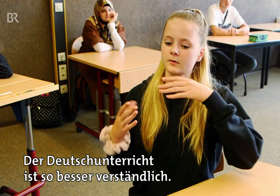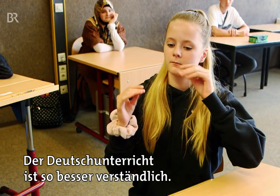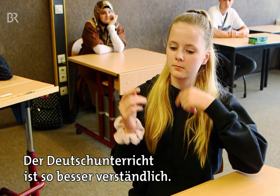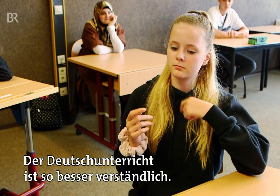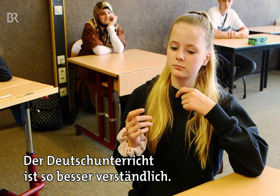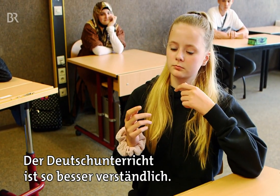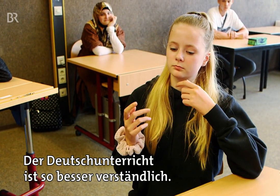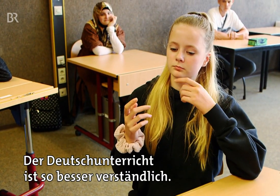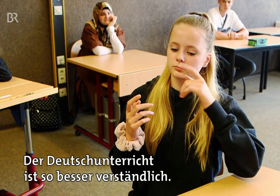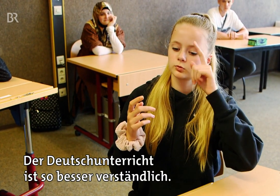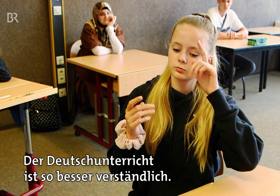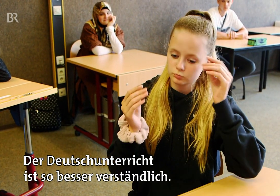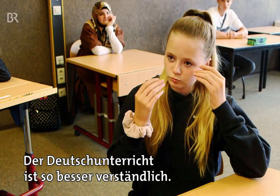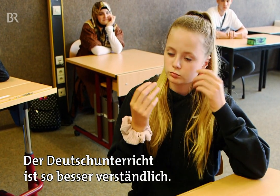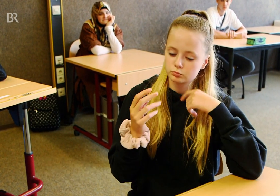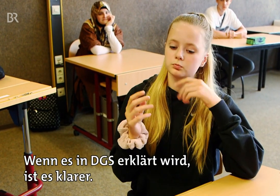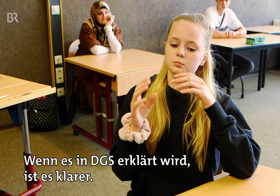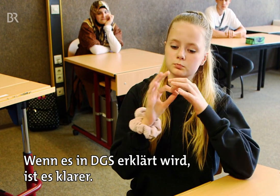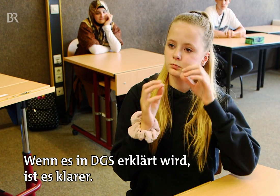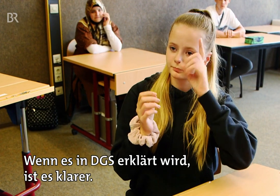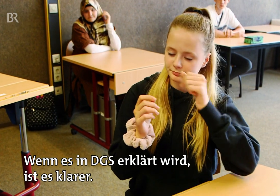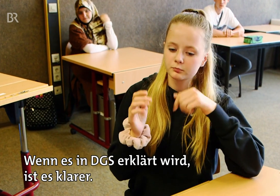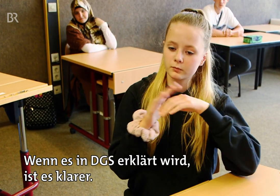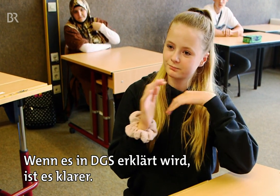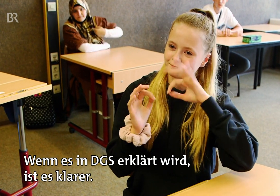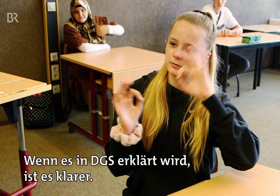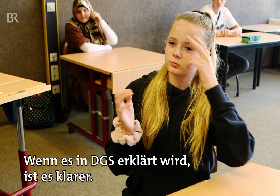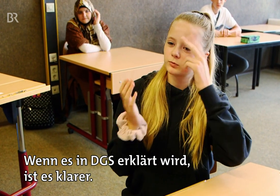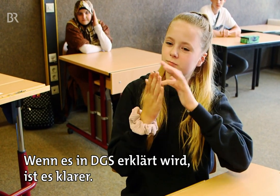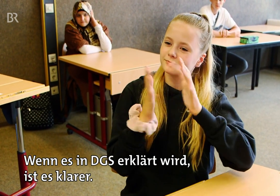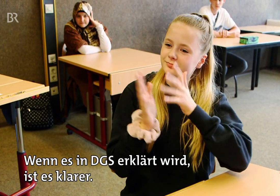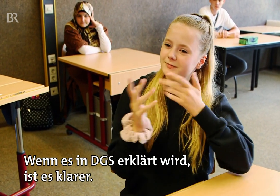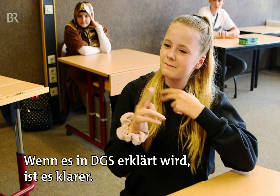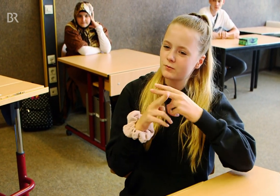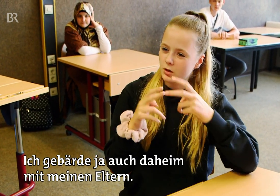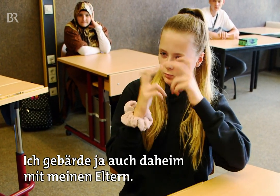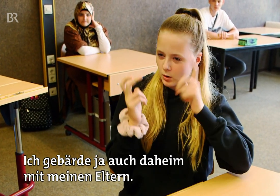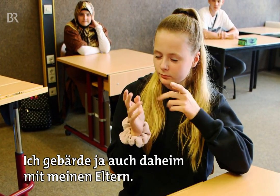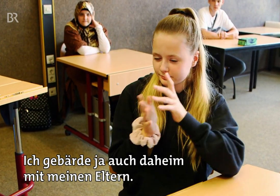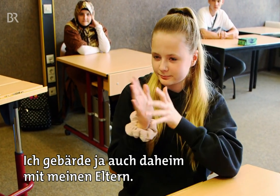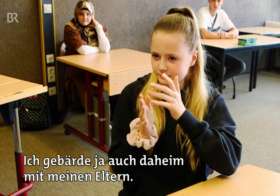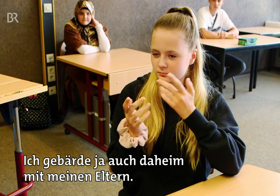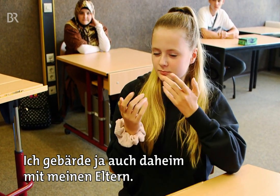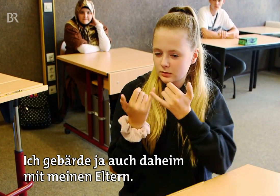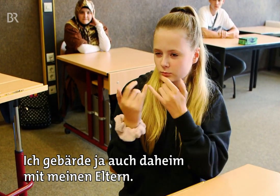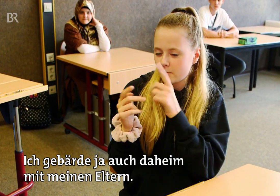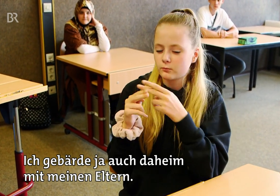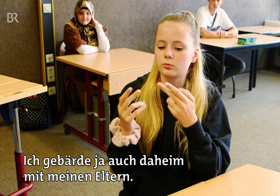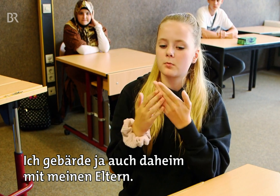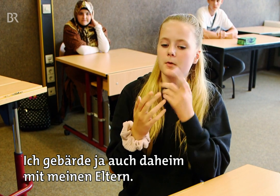Der Deutschunterricht ist so besser verständlich. Wenn es in DGS erklärt wird, ist es klarer. Ich gebärde ja auch daheim mit meinen